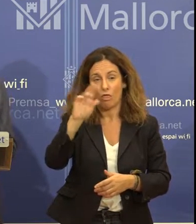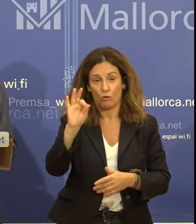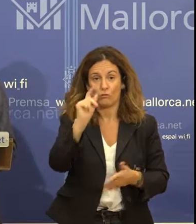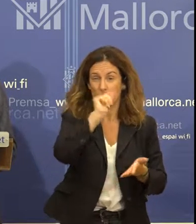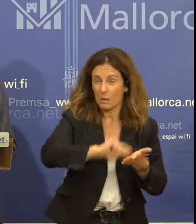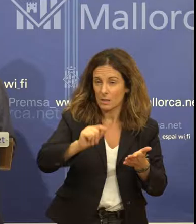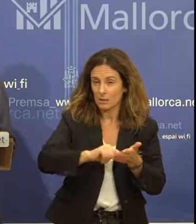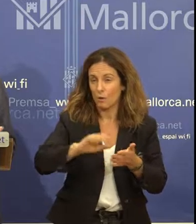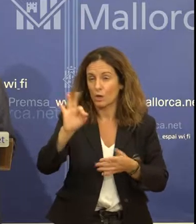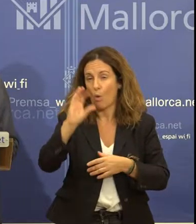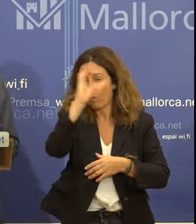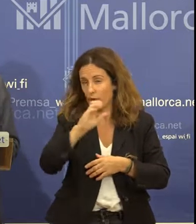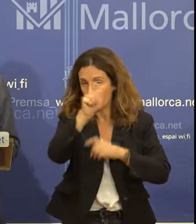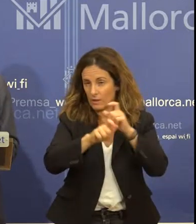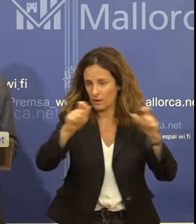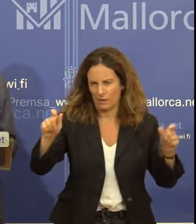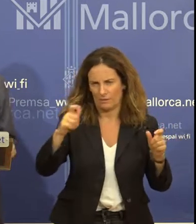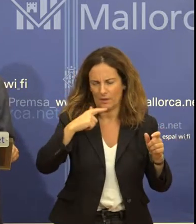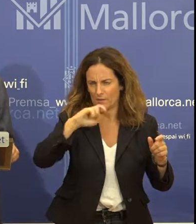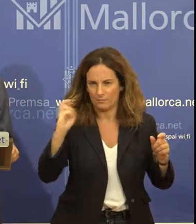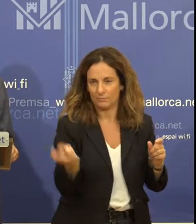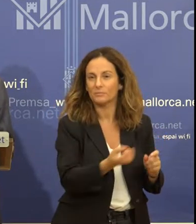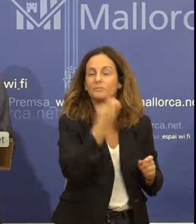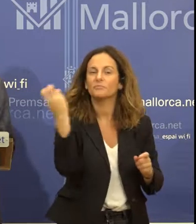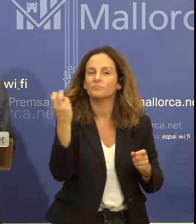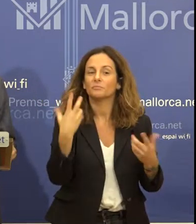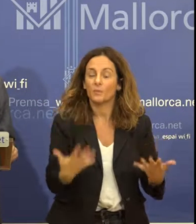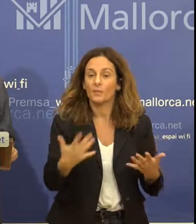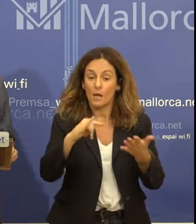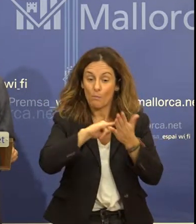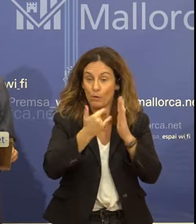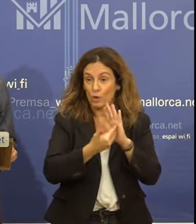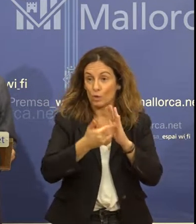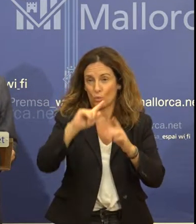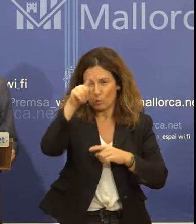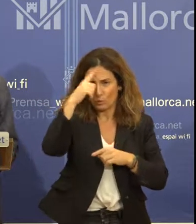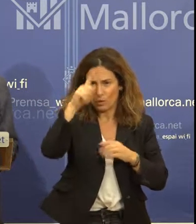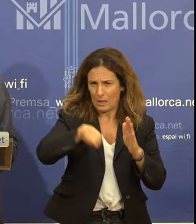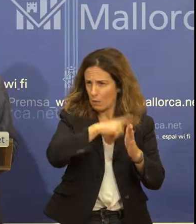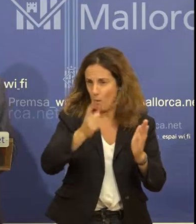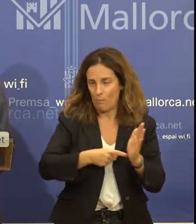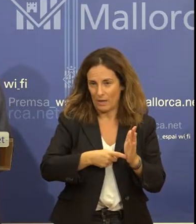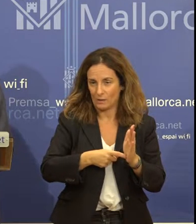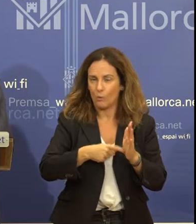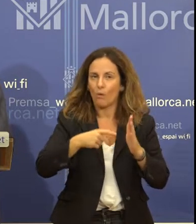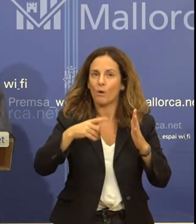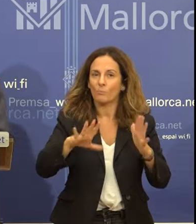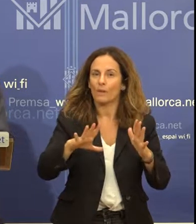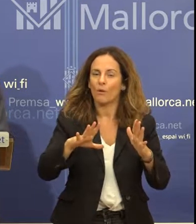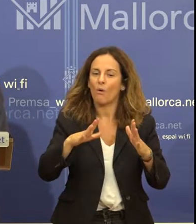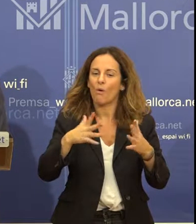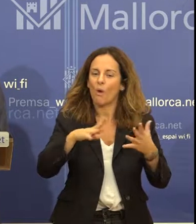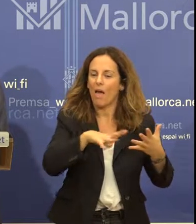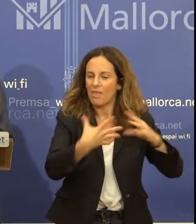tant, un projecte cultural complet que cerca des d'una visió moderna i actualitzada d'on farà conèixer